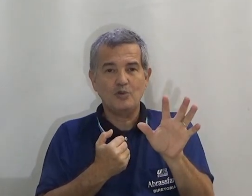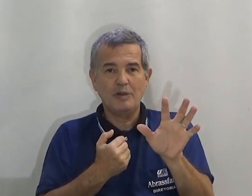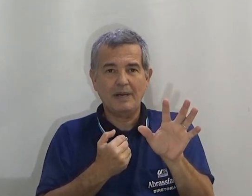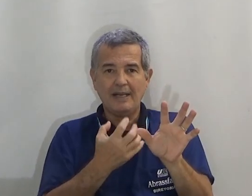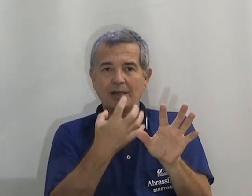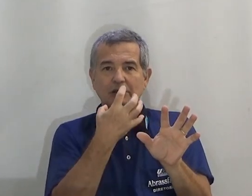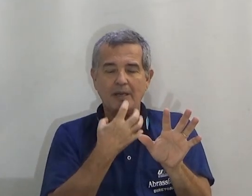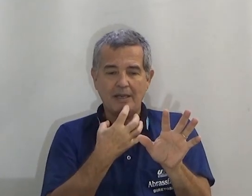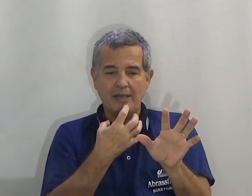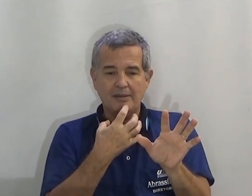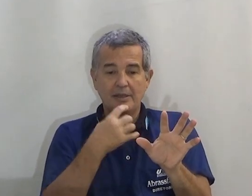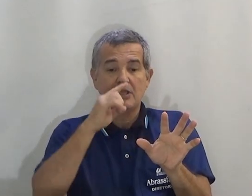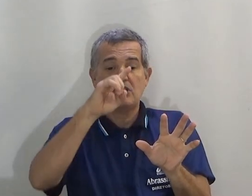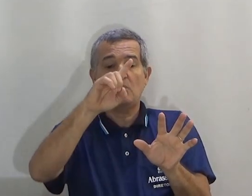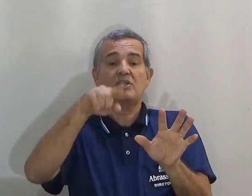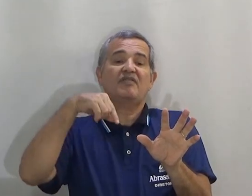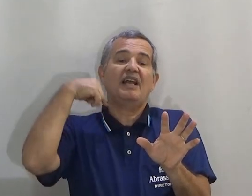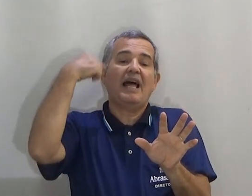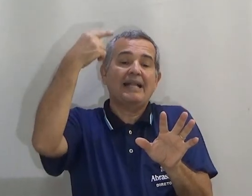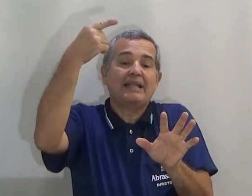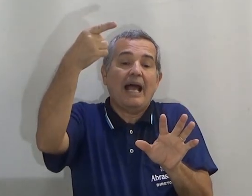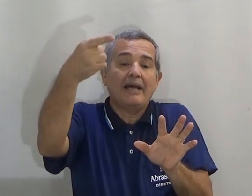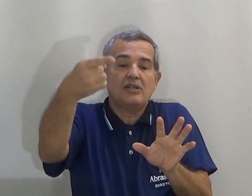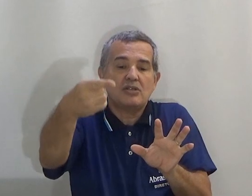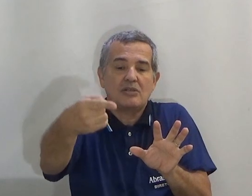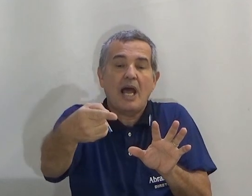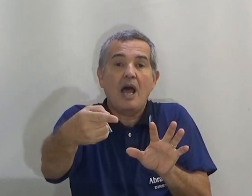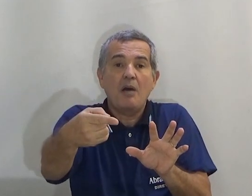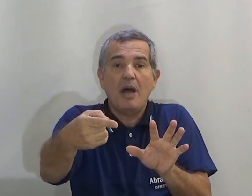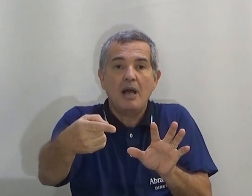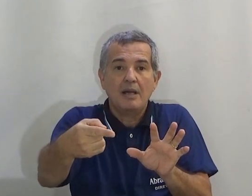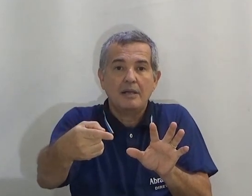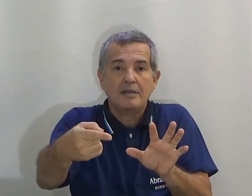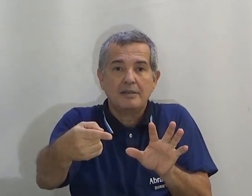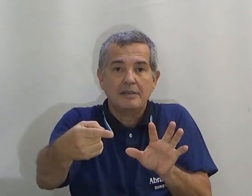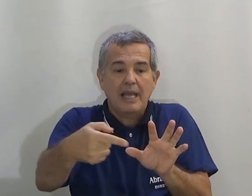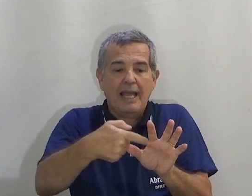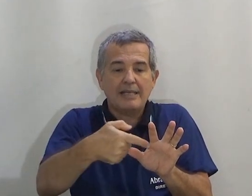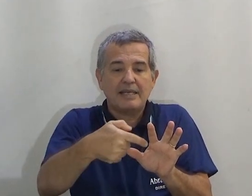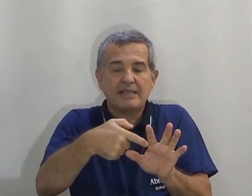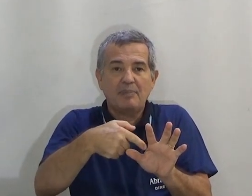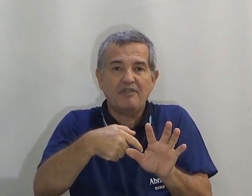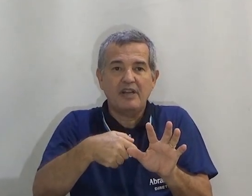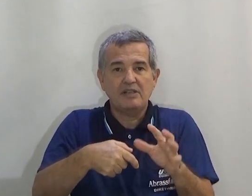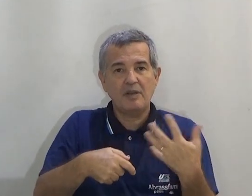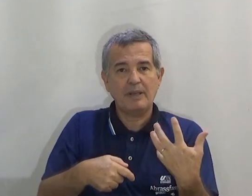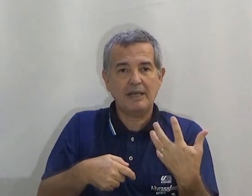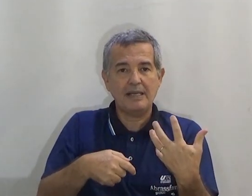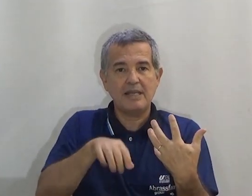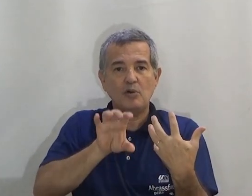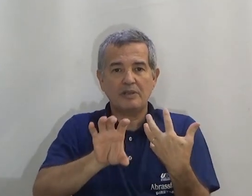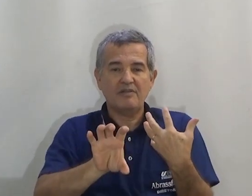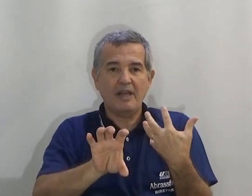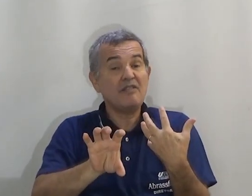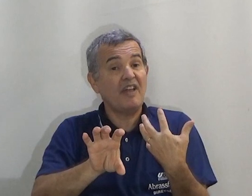colocando uma para cá. Outra para cá. Se eu estiver lá atrás. Na rama. Essa que está para frente. Vem para